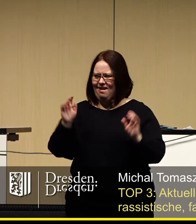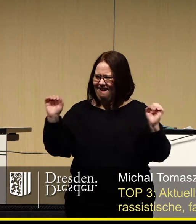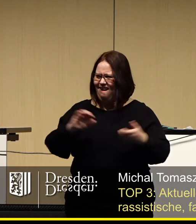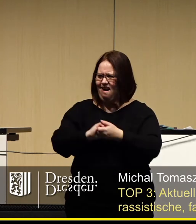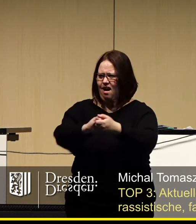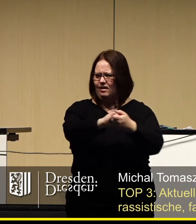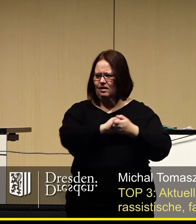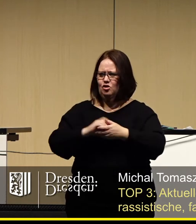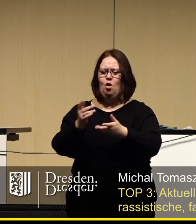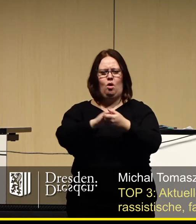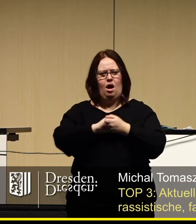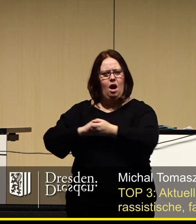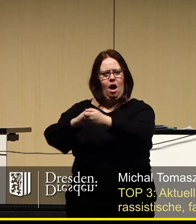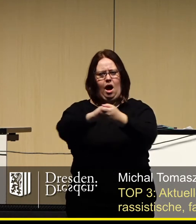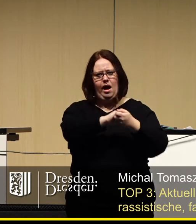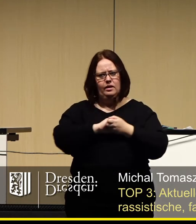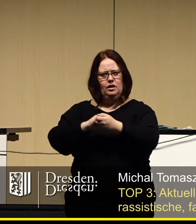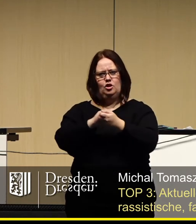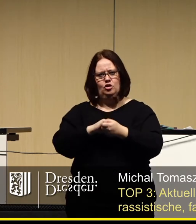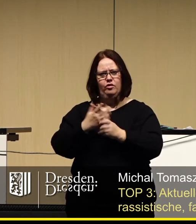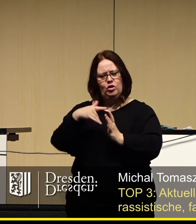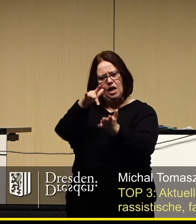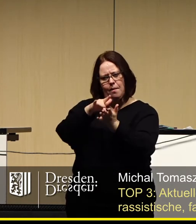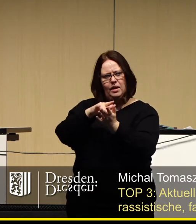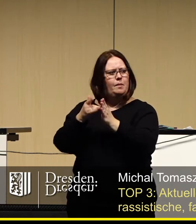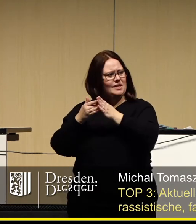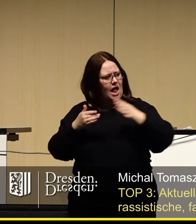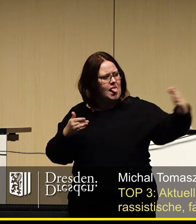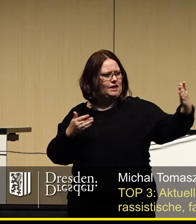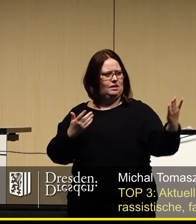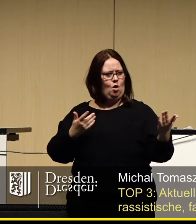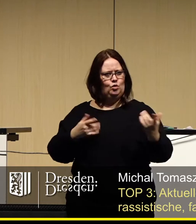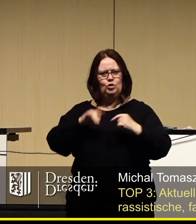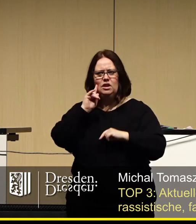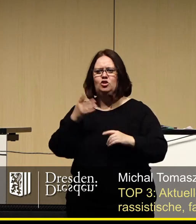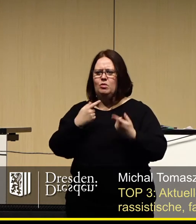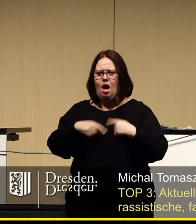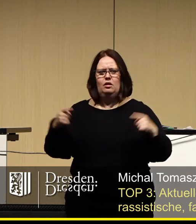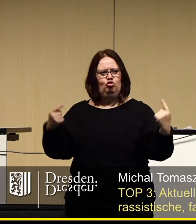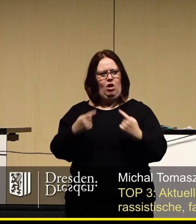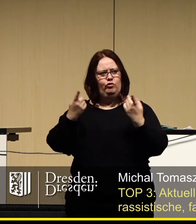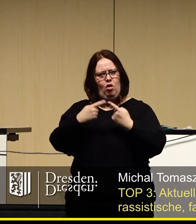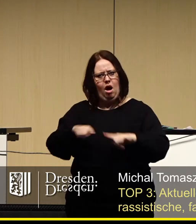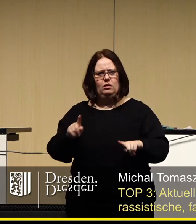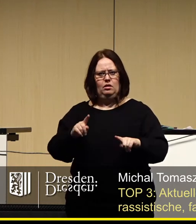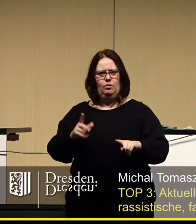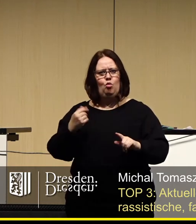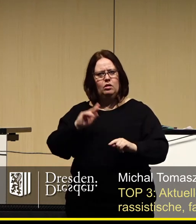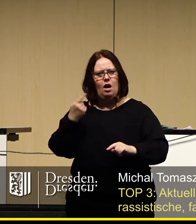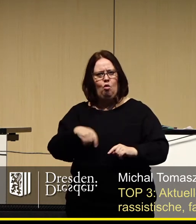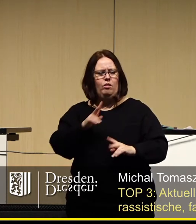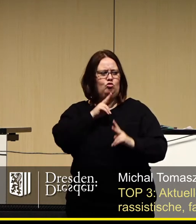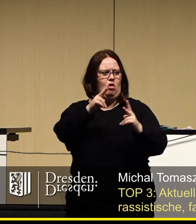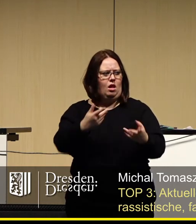Seien Sie sich einig von der konservativen Mitte bis nach linksaußen und streiten Sie mit Anstand für alles andere, wofür Sie